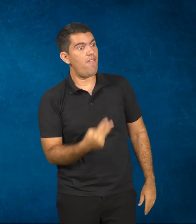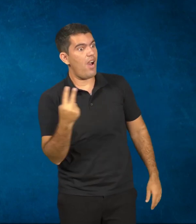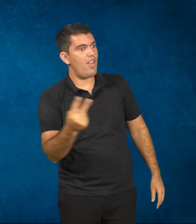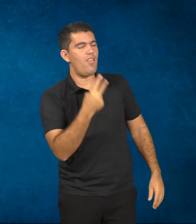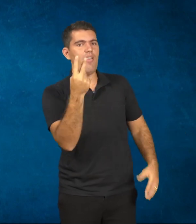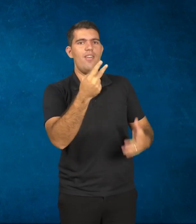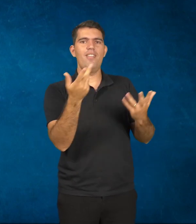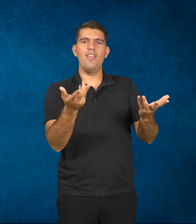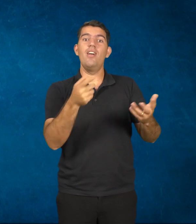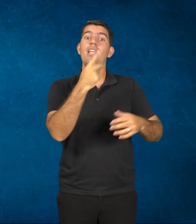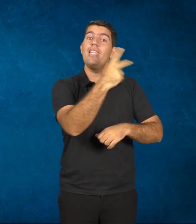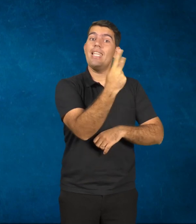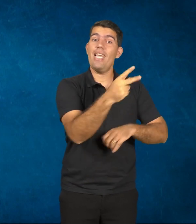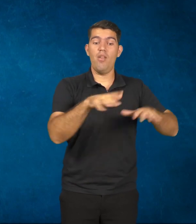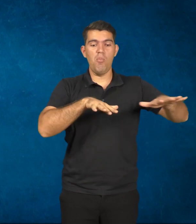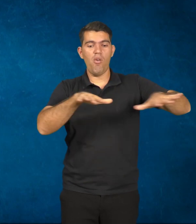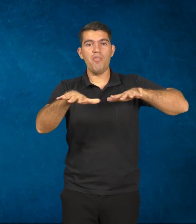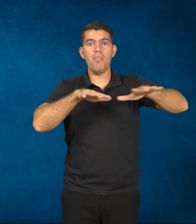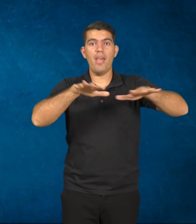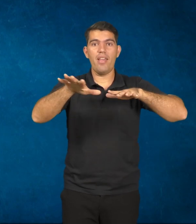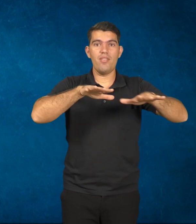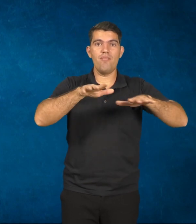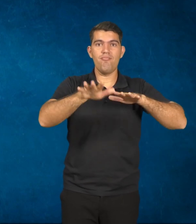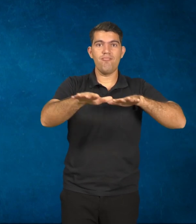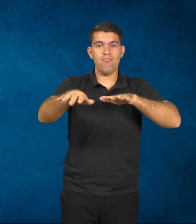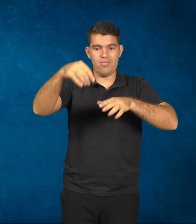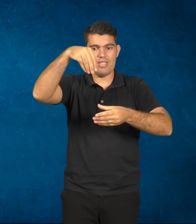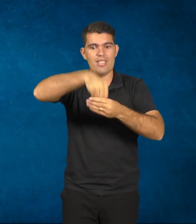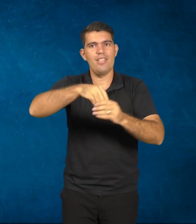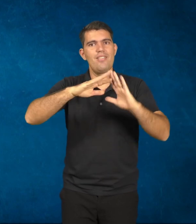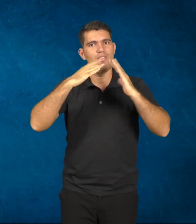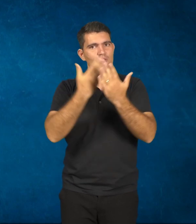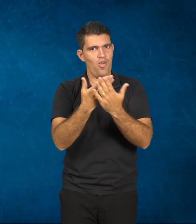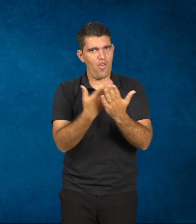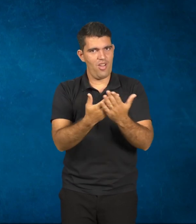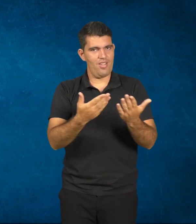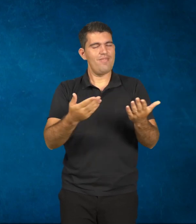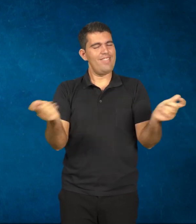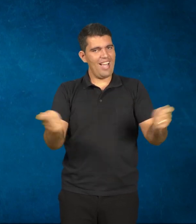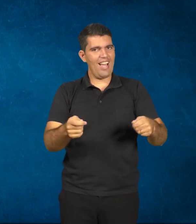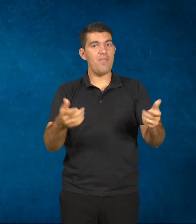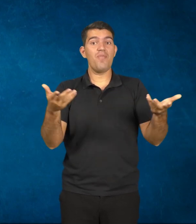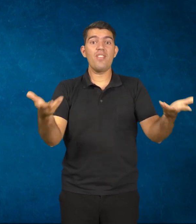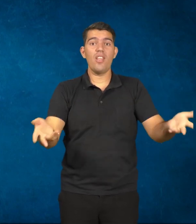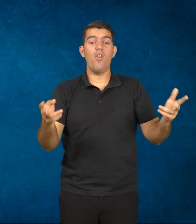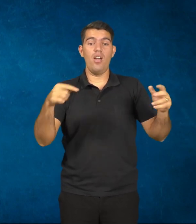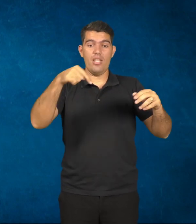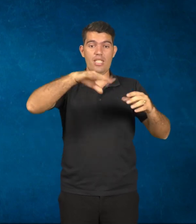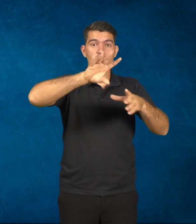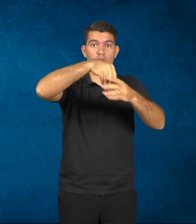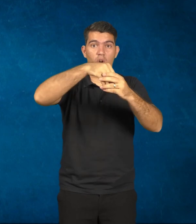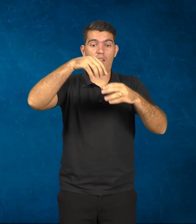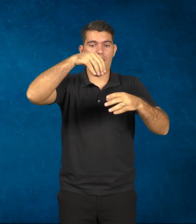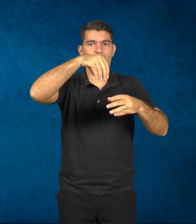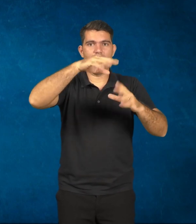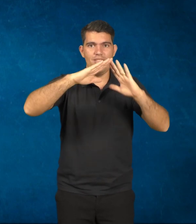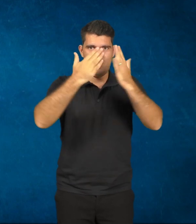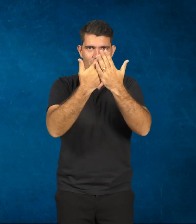que esse professor tem na sua escola, então, apostar na criação de redes de colaboração em cada escola. São